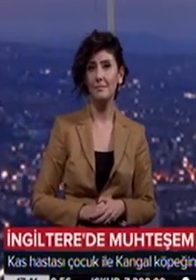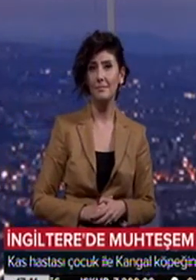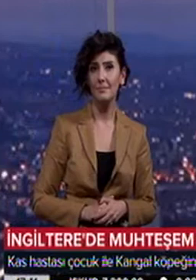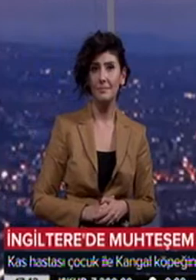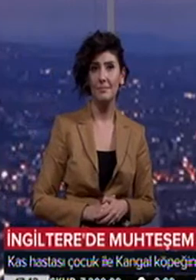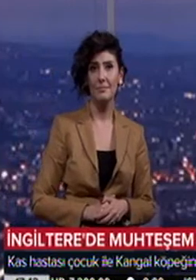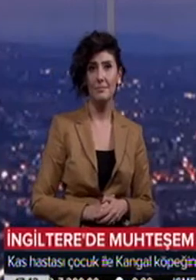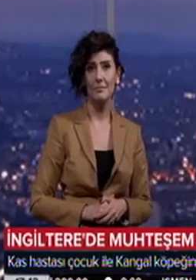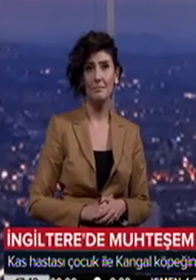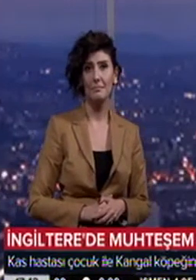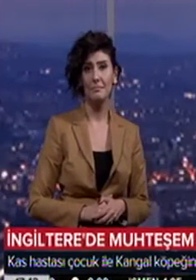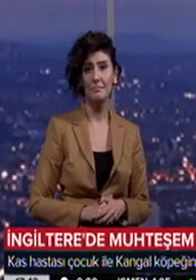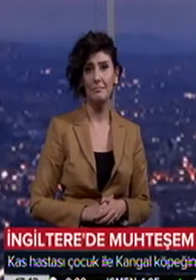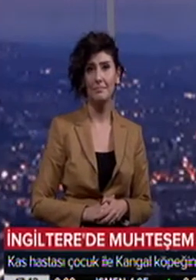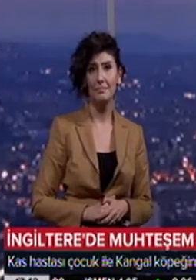İzlediğiniz teşekkür ederim.